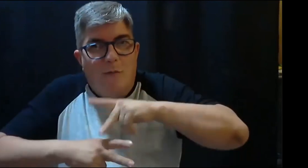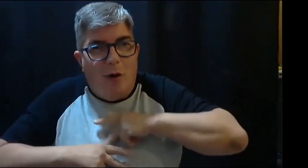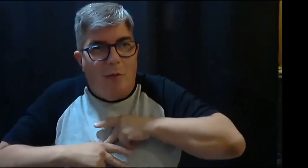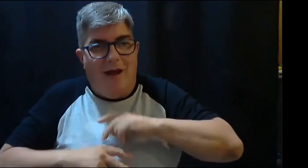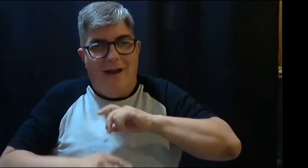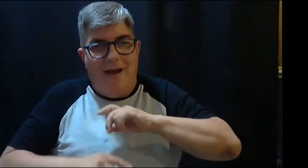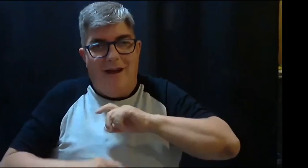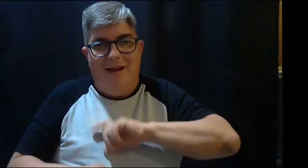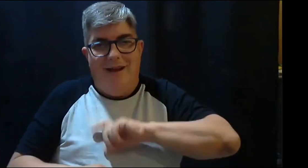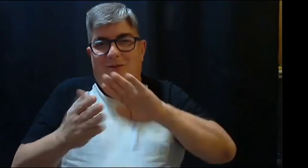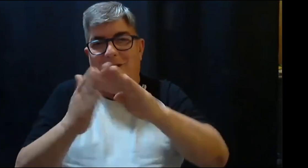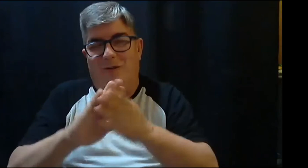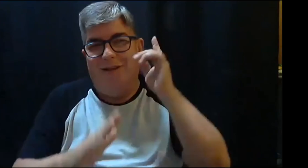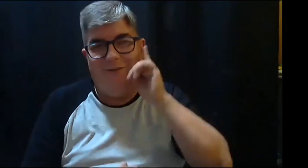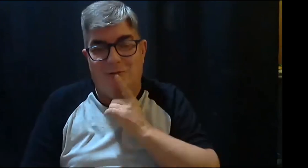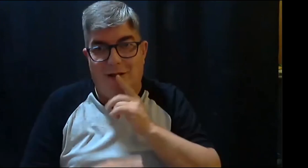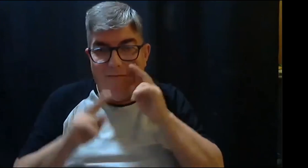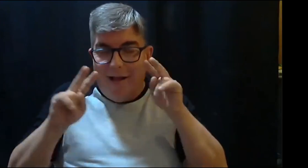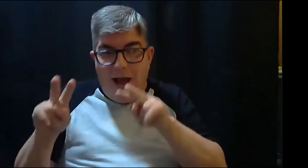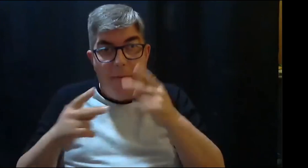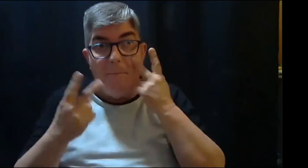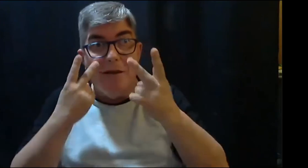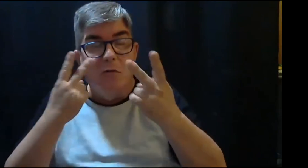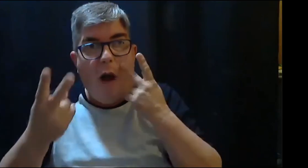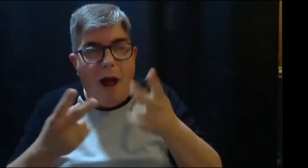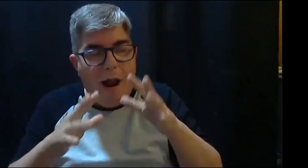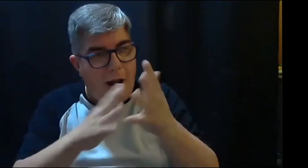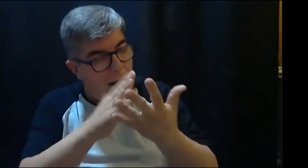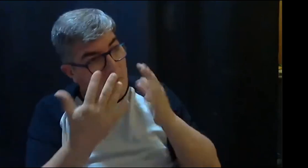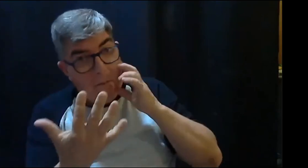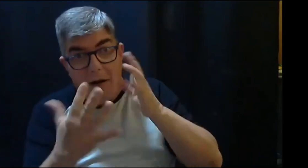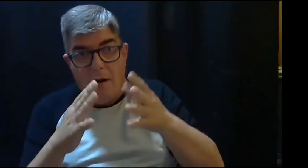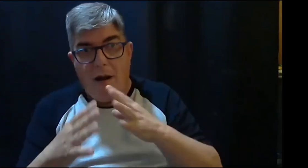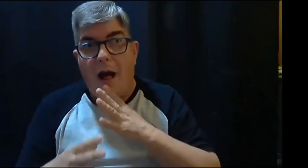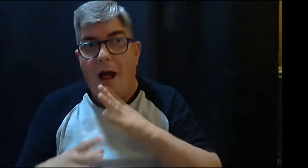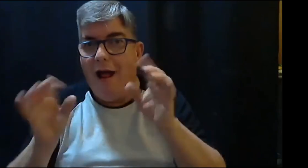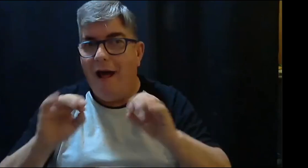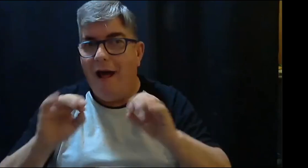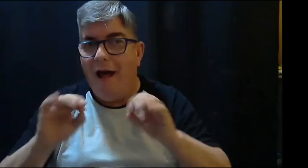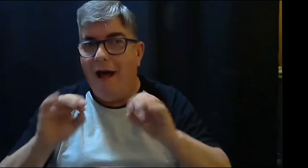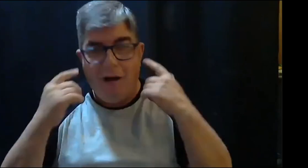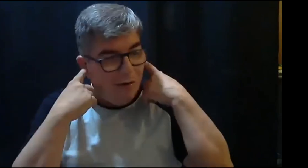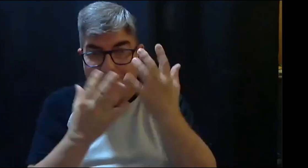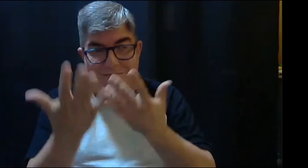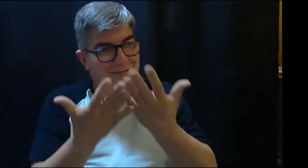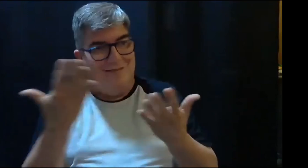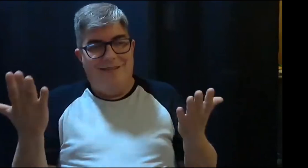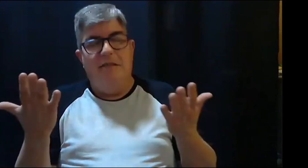idioma como tal propio, característico de la comunidad sorda, que es una lengua visogestual, que no es